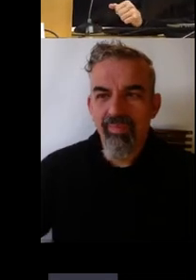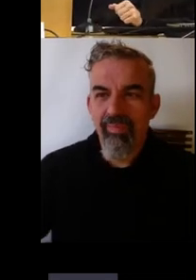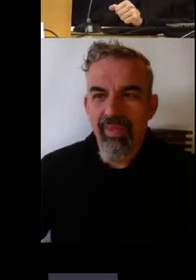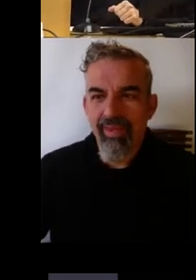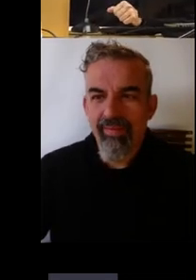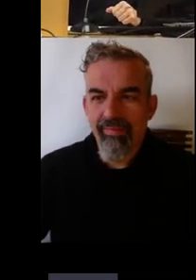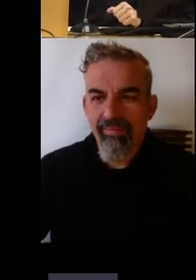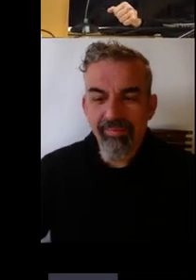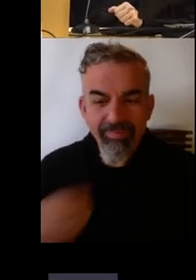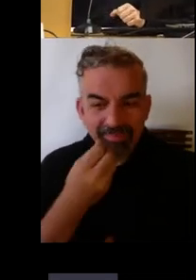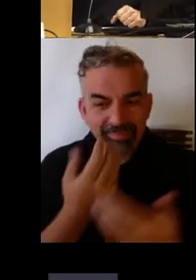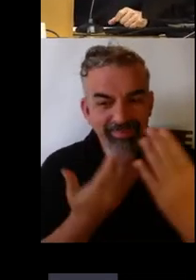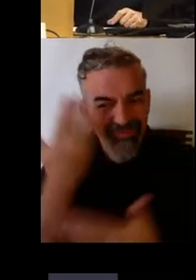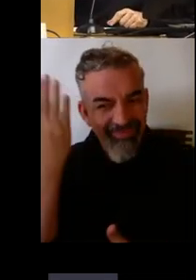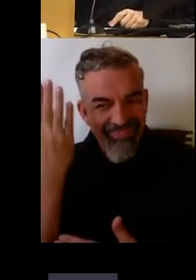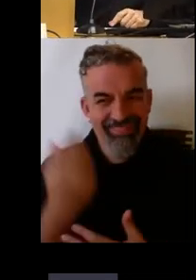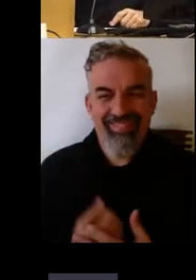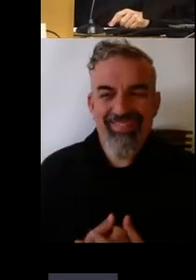Buenos días.